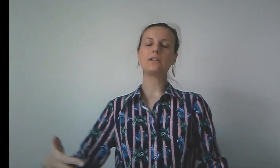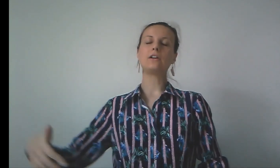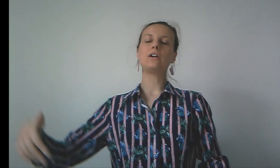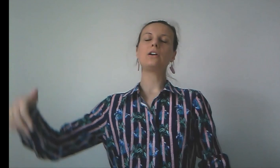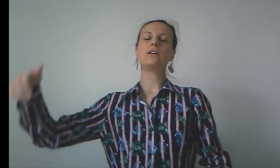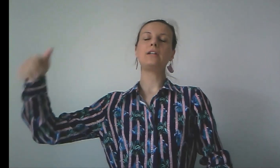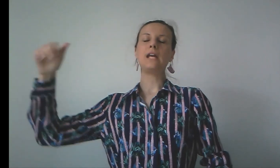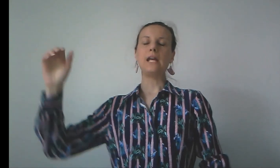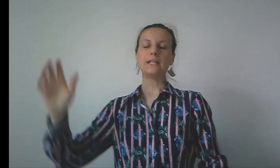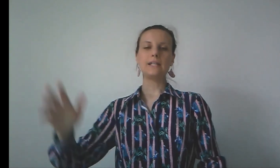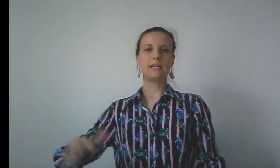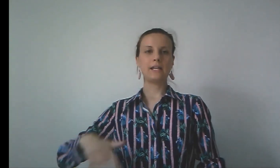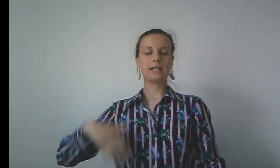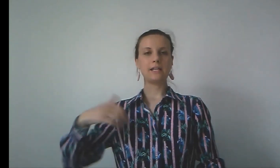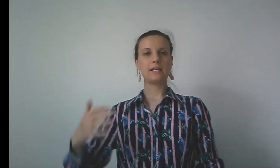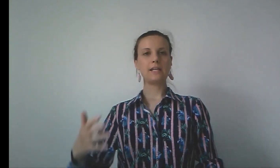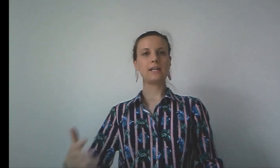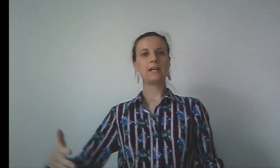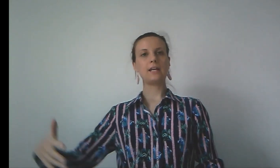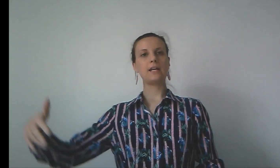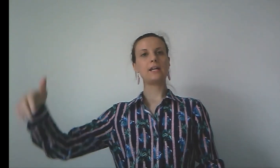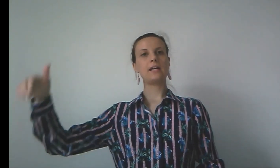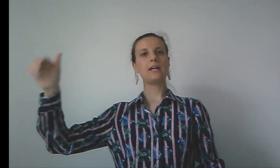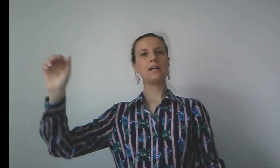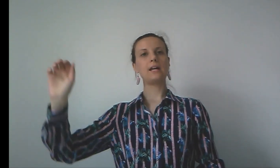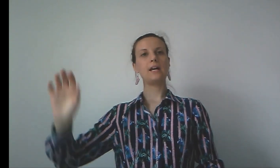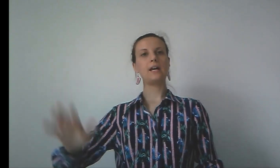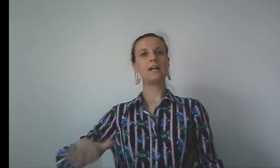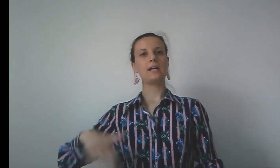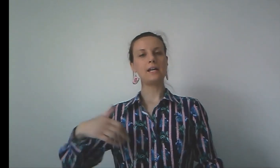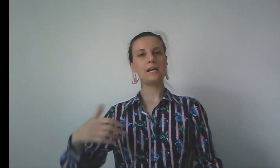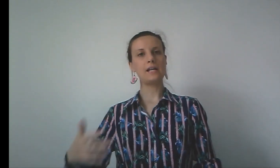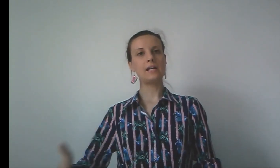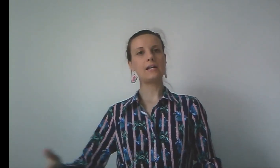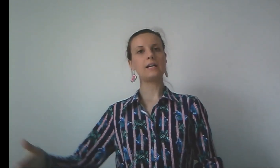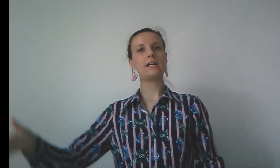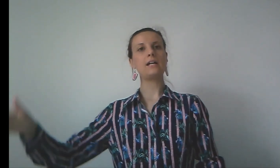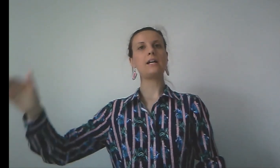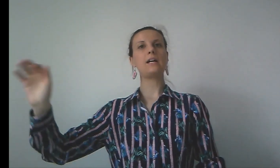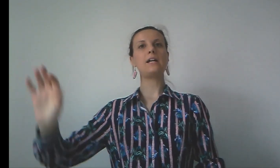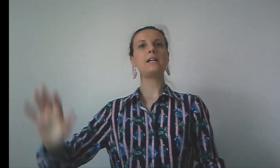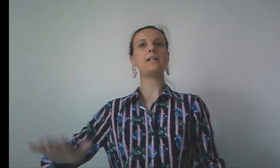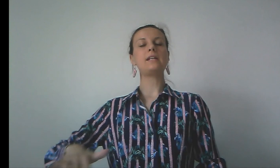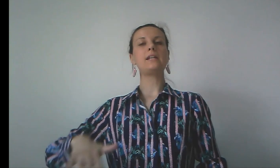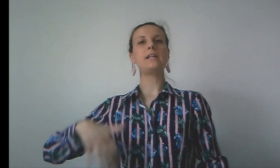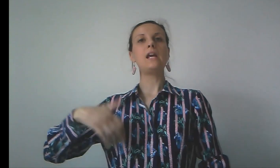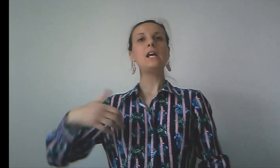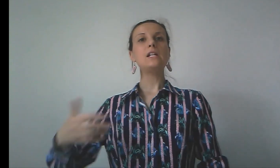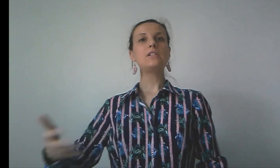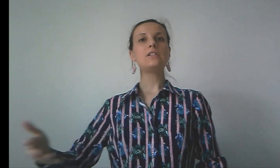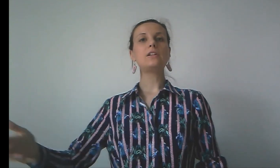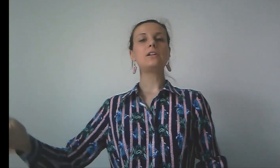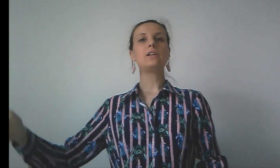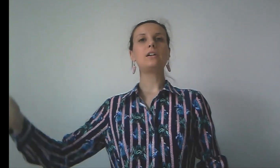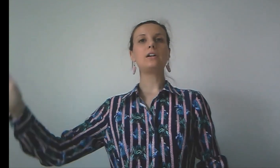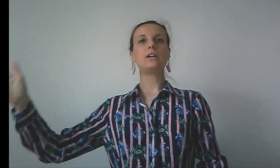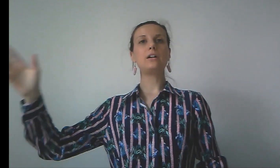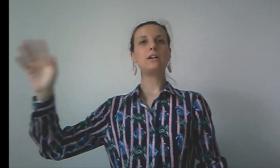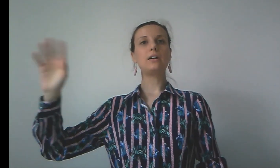Quelle est l'un de ? Quelle'un de